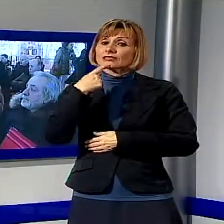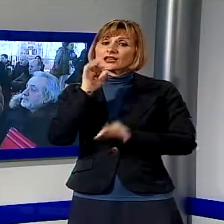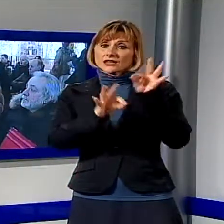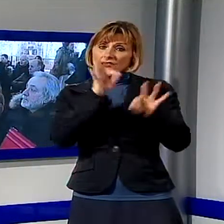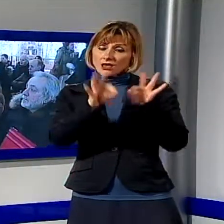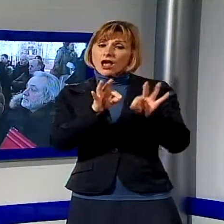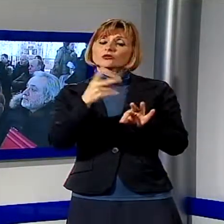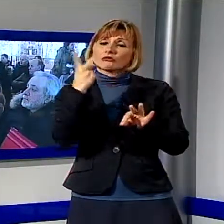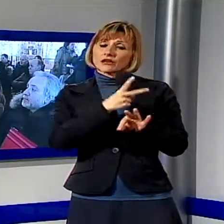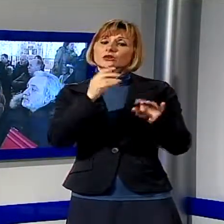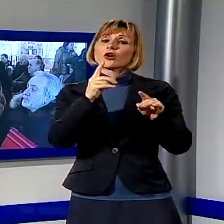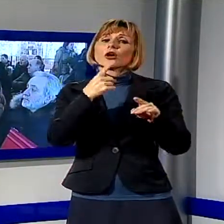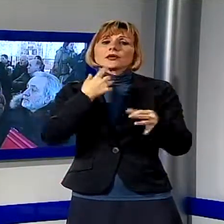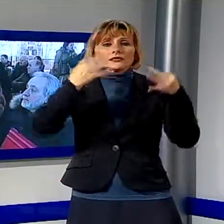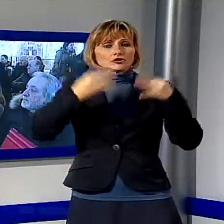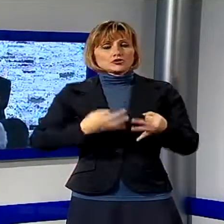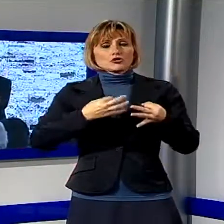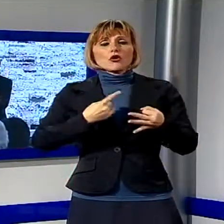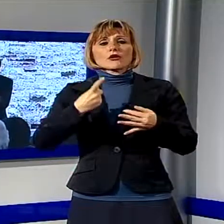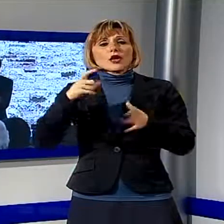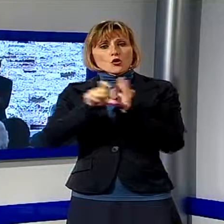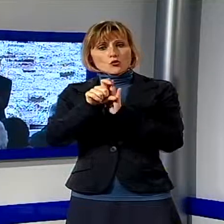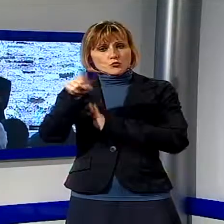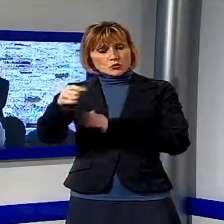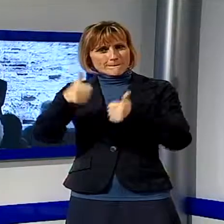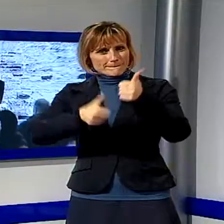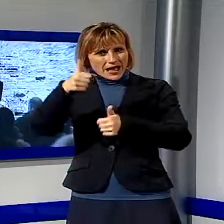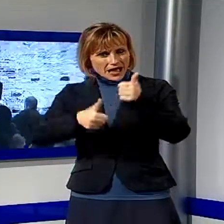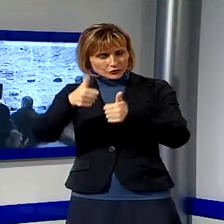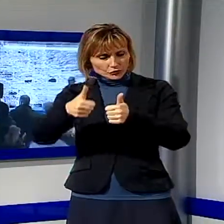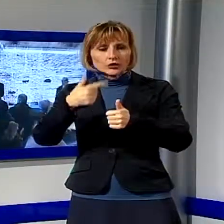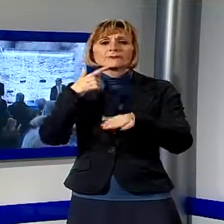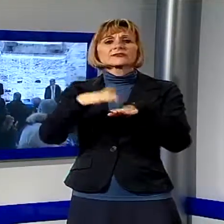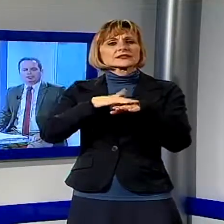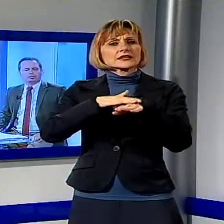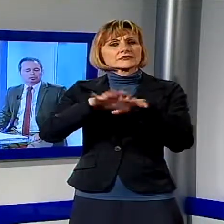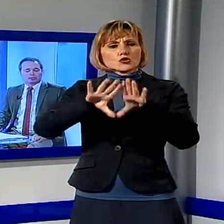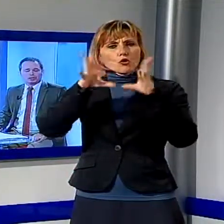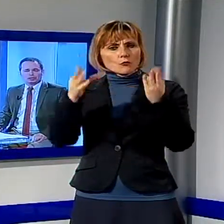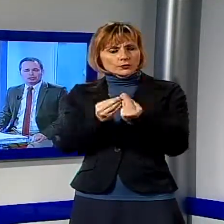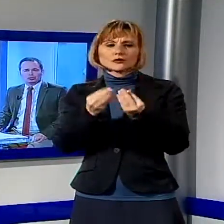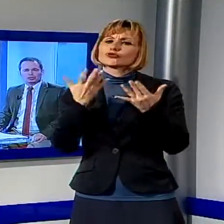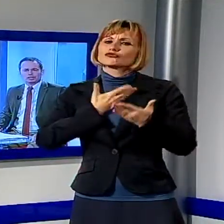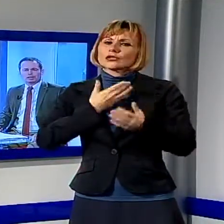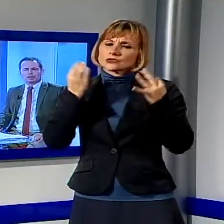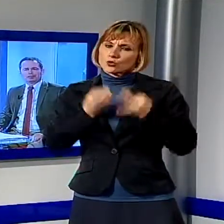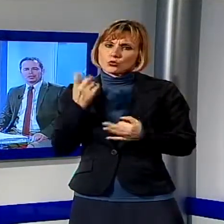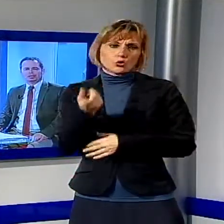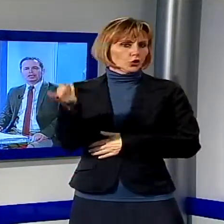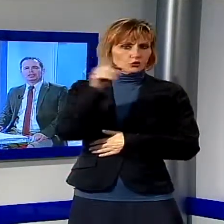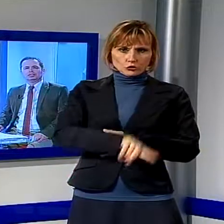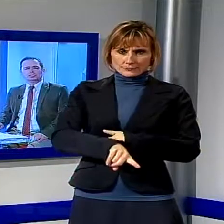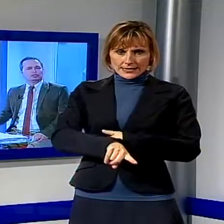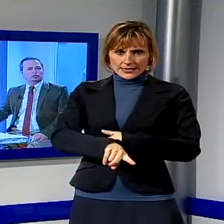della decisione presa dal Comune. Comunque ovviamente vi proporremo un servizio su questa assemblea